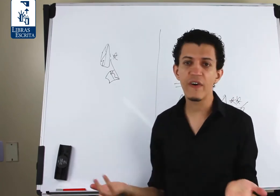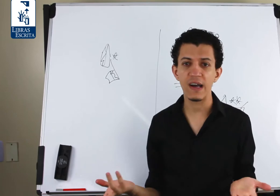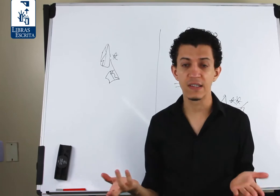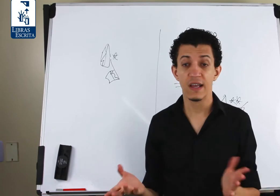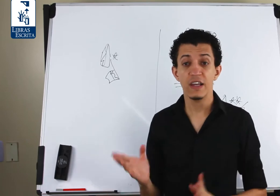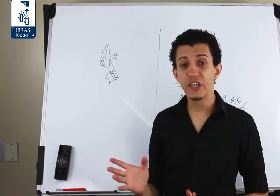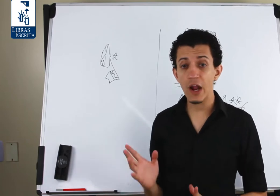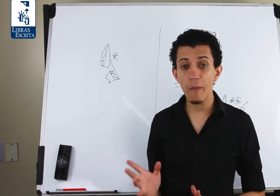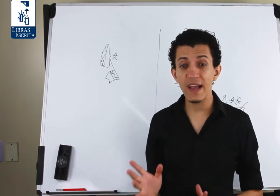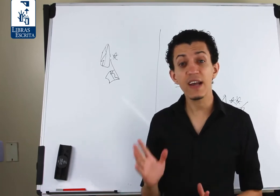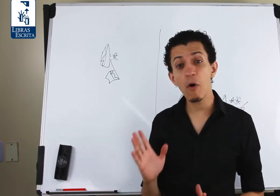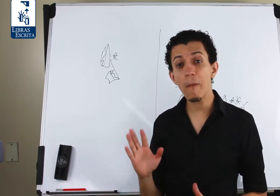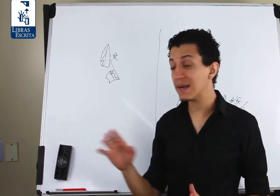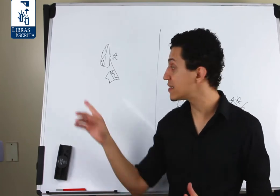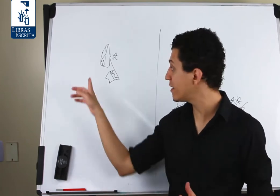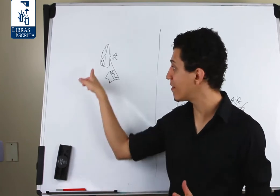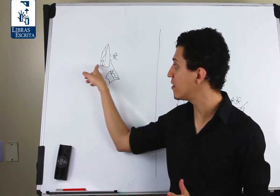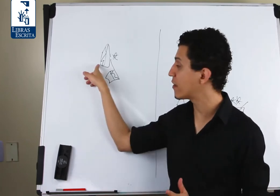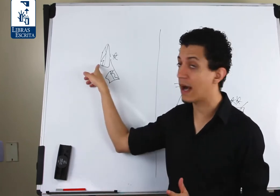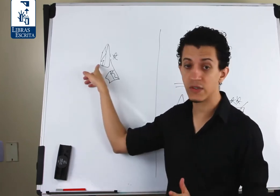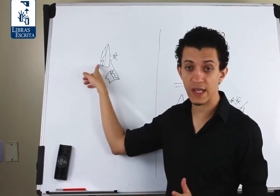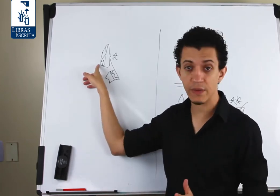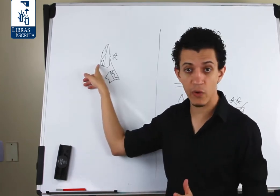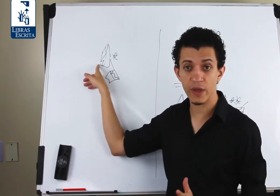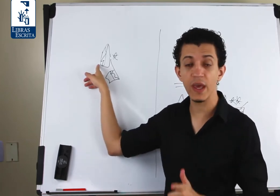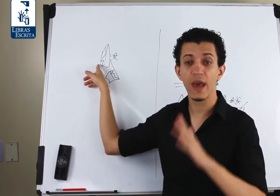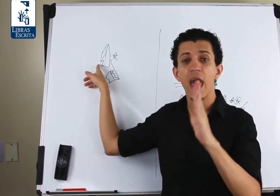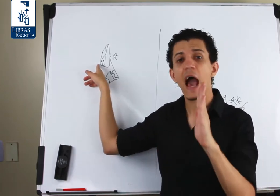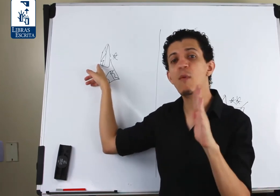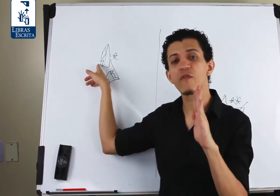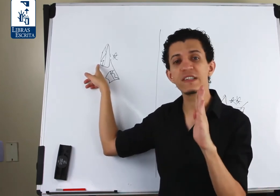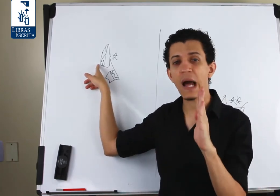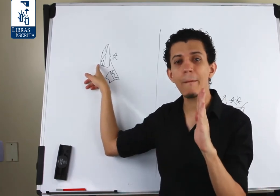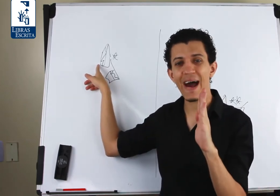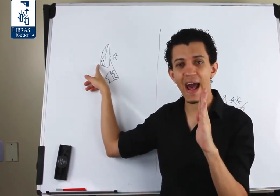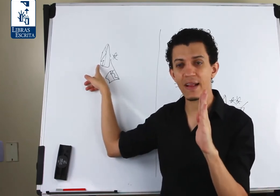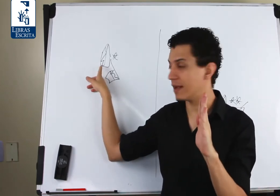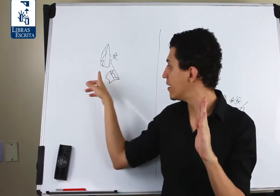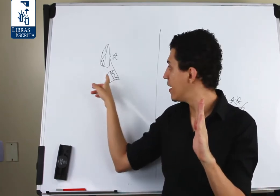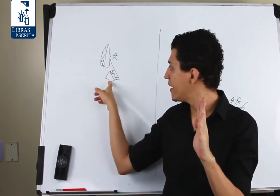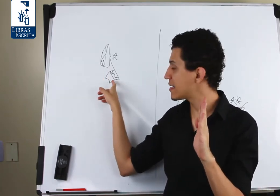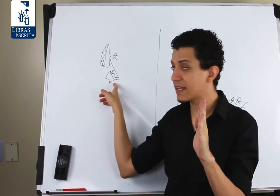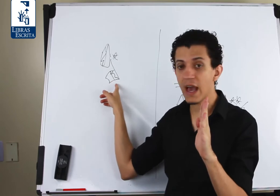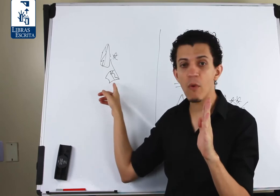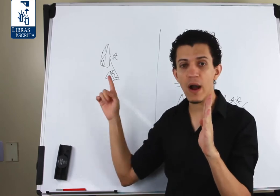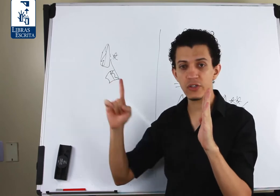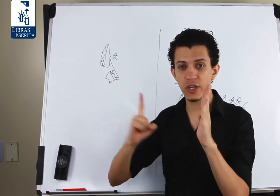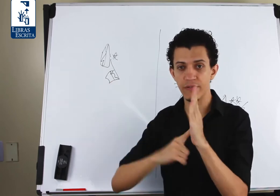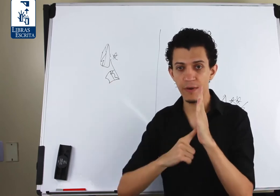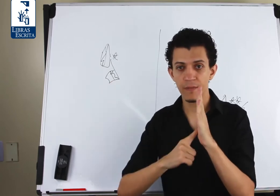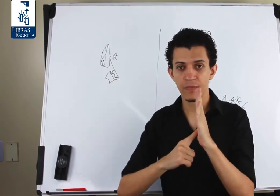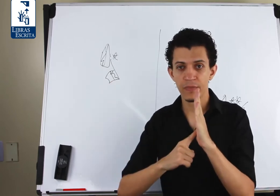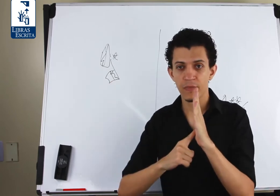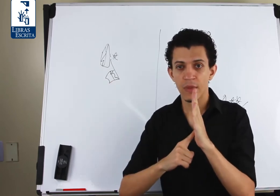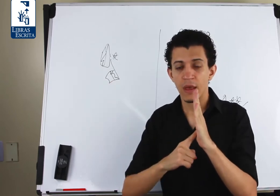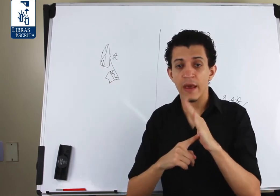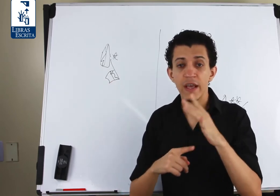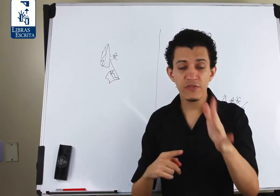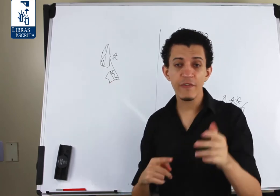faz. Geralmente a mão passiva, que no caso é essa mão aqui, a mão pode estar parada. E essa aqui é a mão ativa. Isso vai